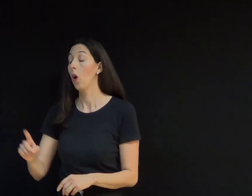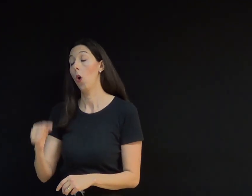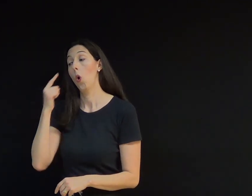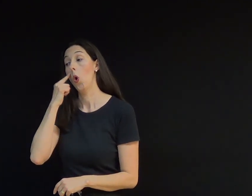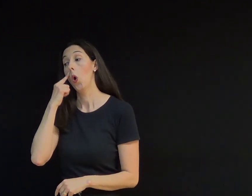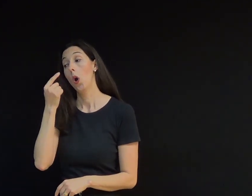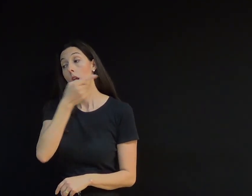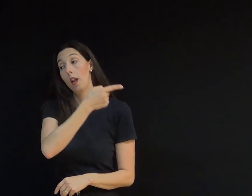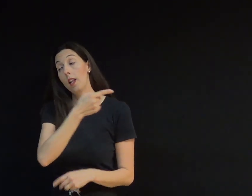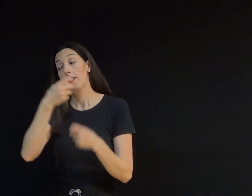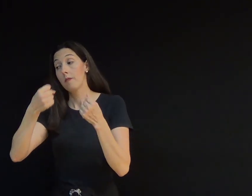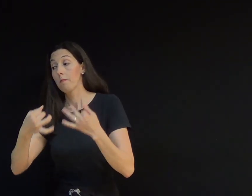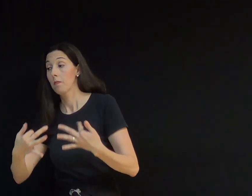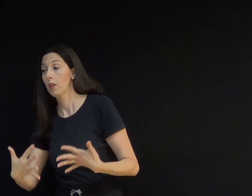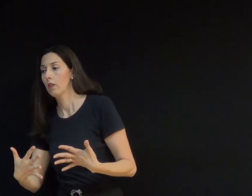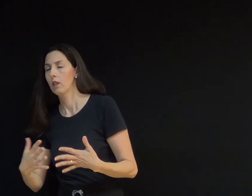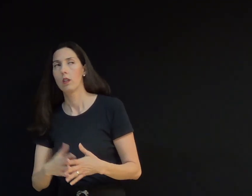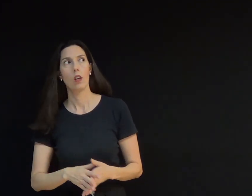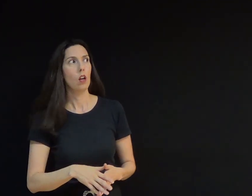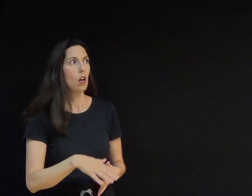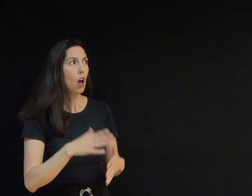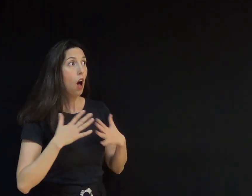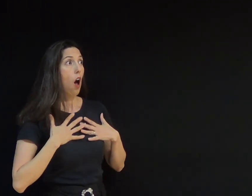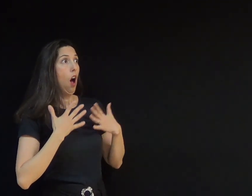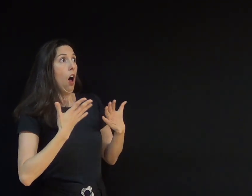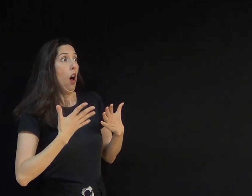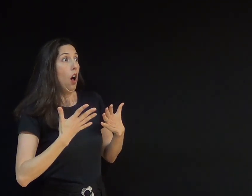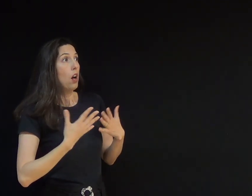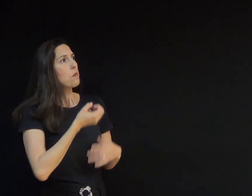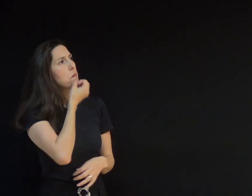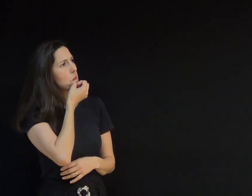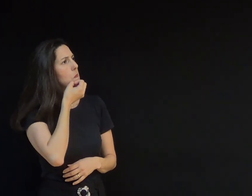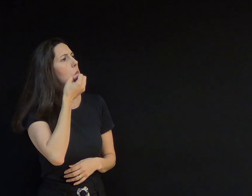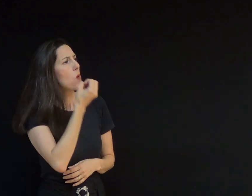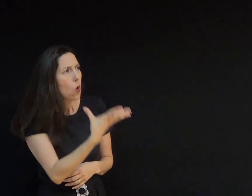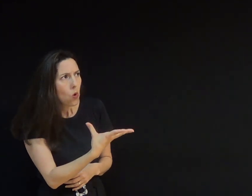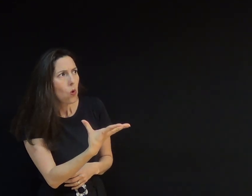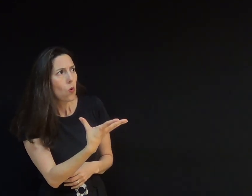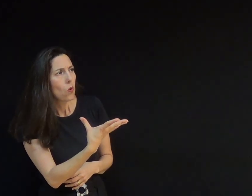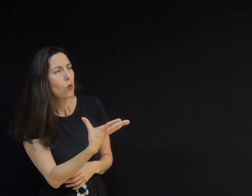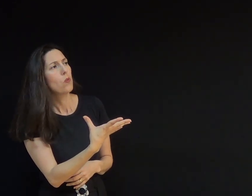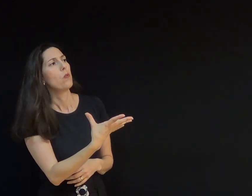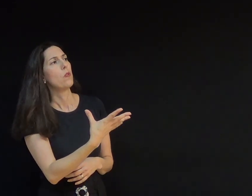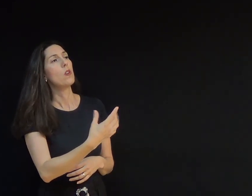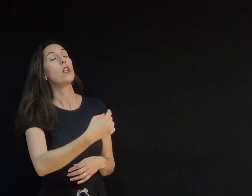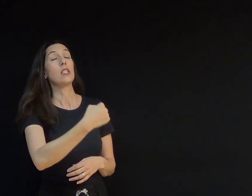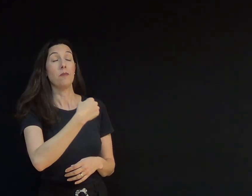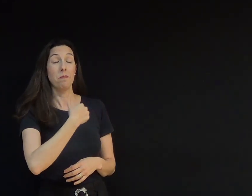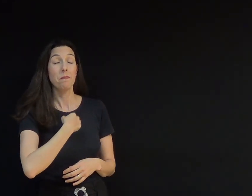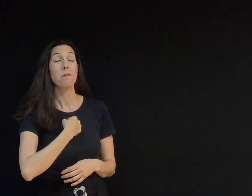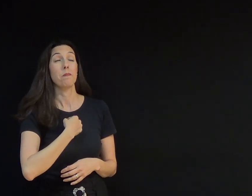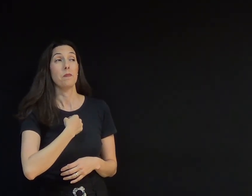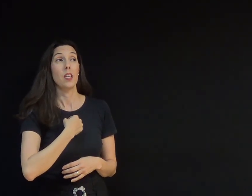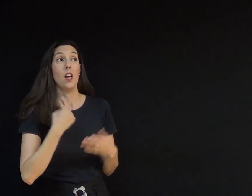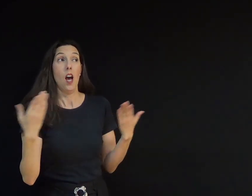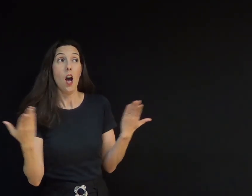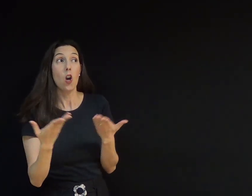ao marido o que foi dito. Ele ficou arrebatado e disse. Que bom, ele disse. Neste caso,